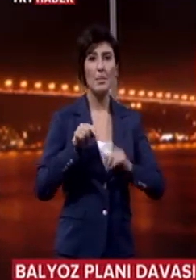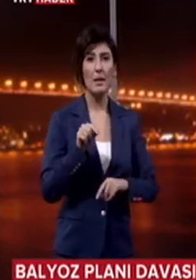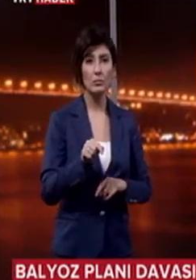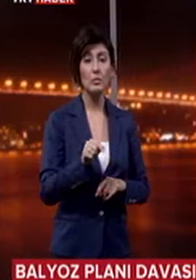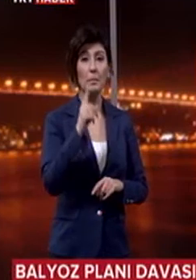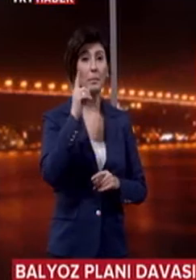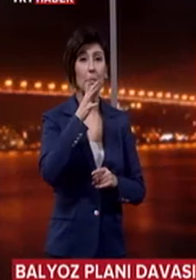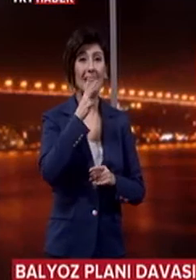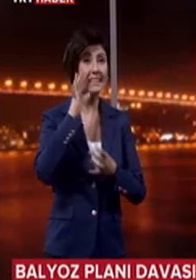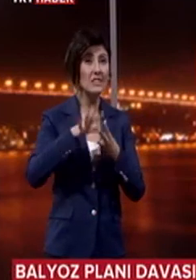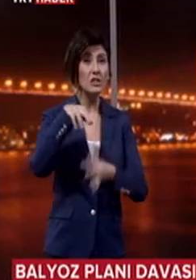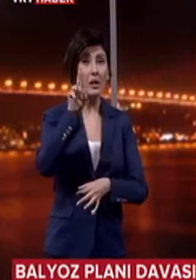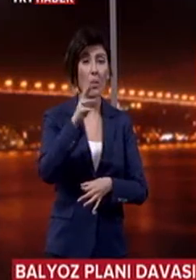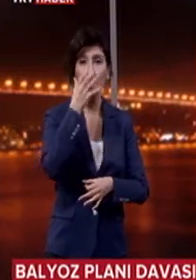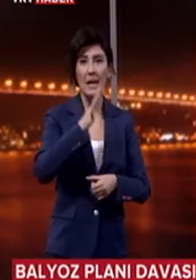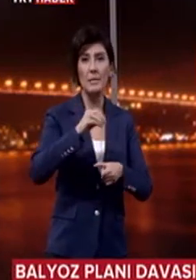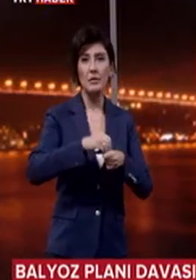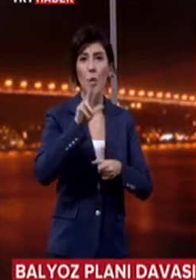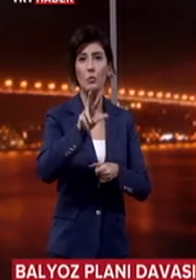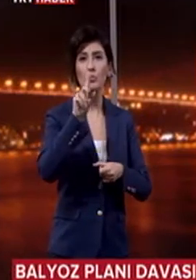bilir kişi raporunun belirlenmesi için 31 Mart'a erteledi.